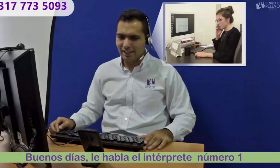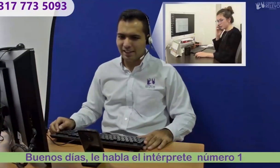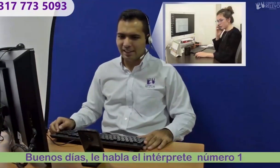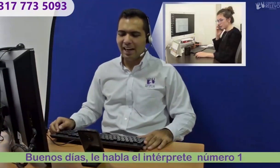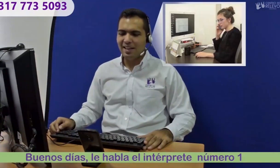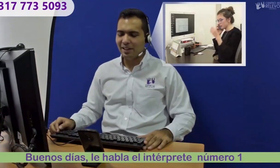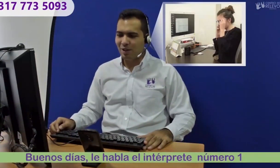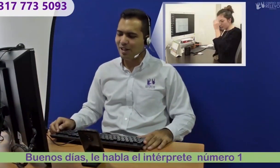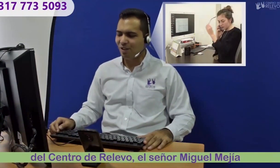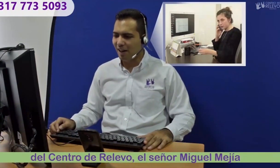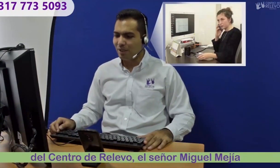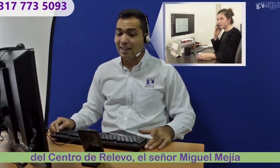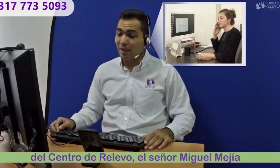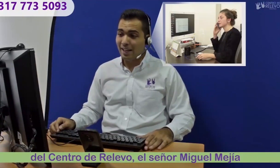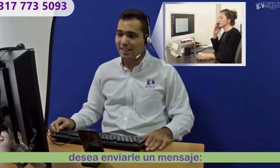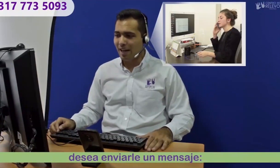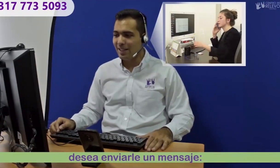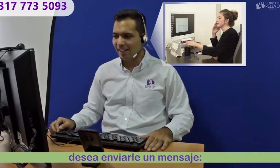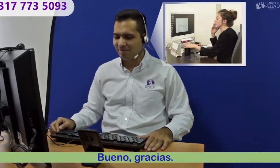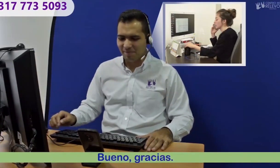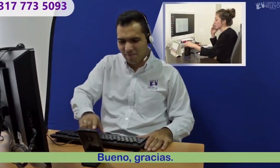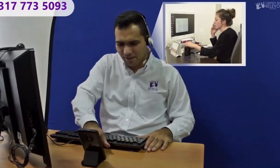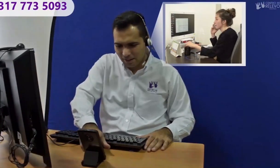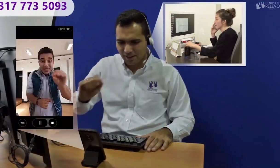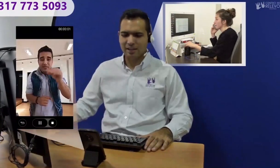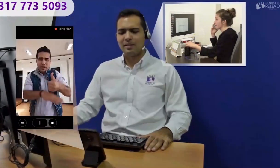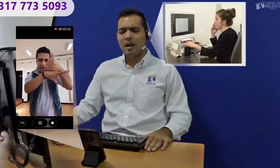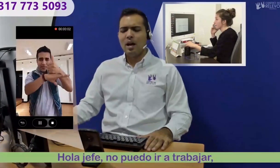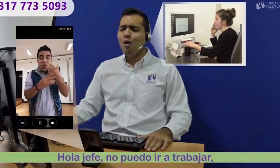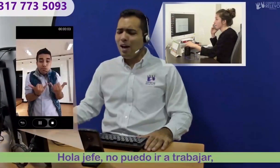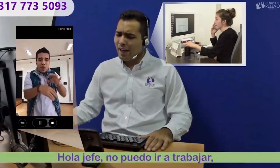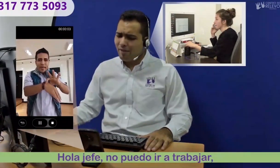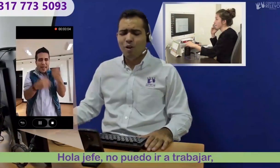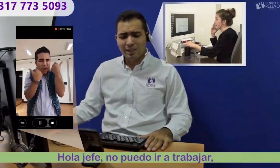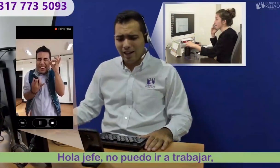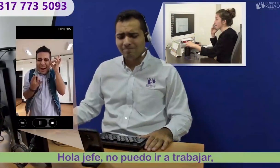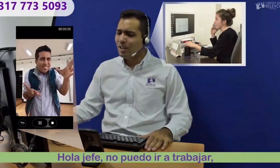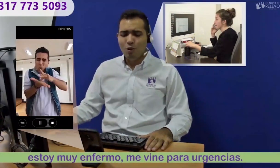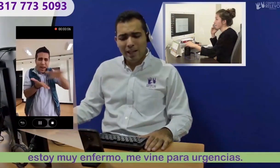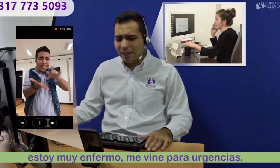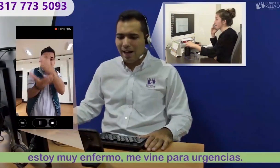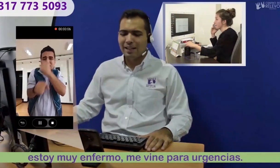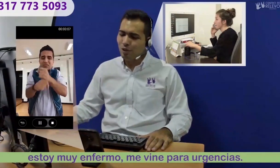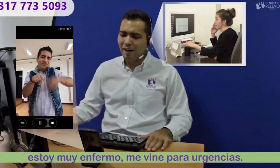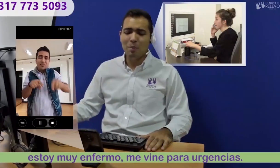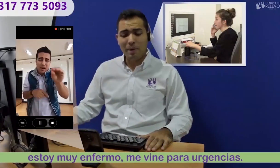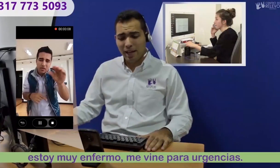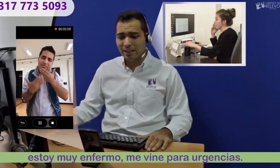buenos días le habla el intérprete número uno del centro de relevo hola jefe no